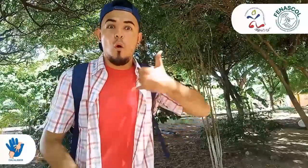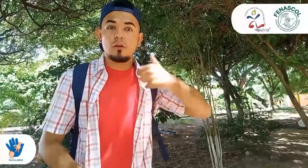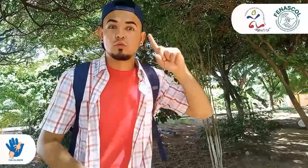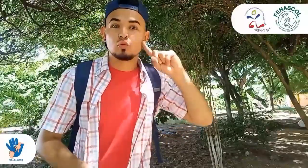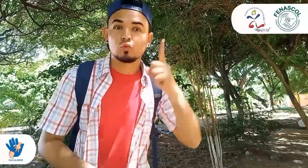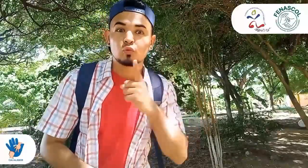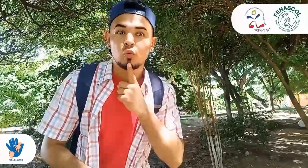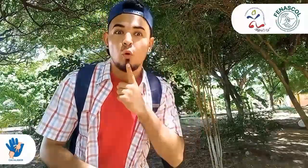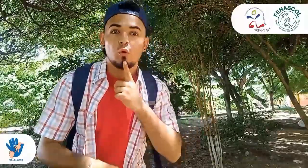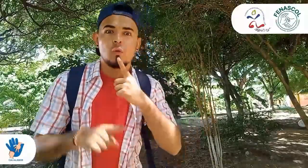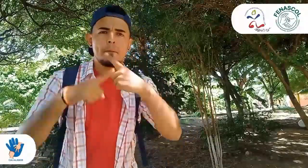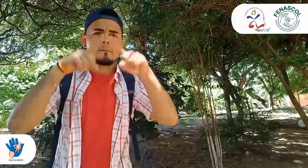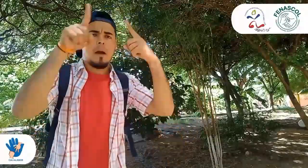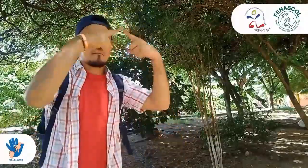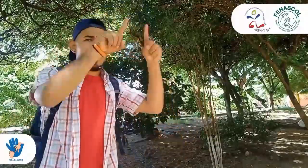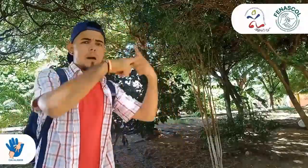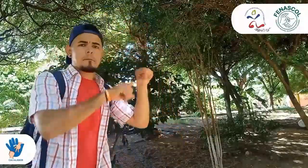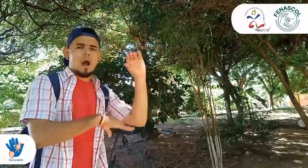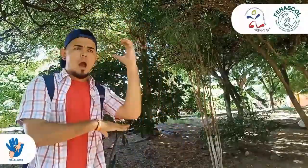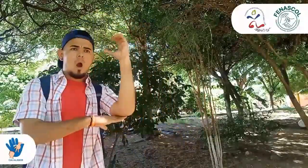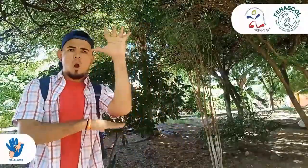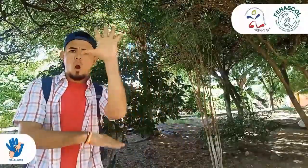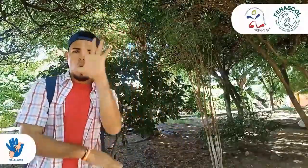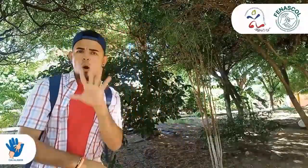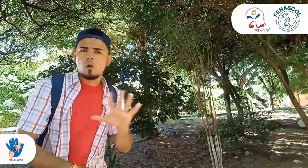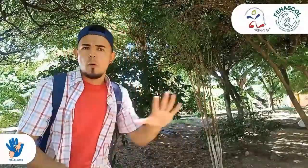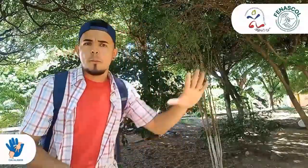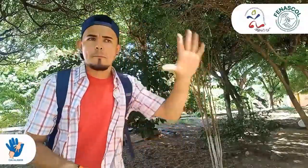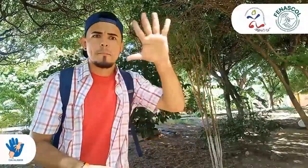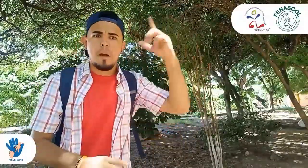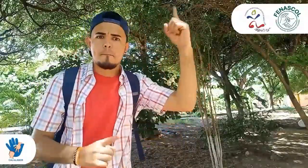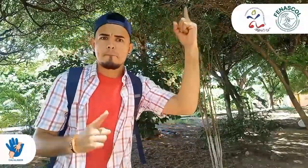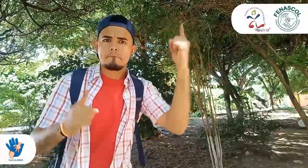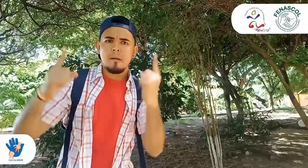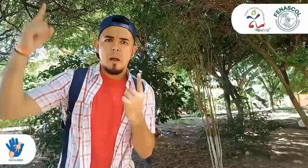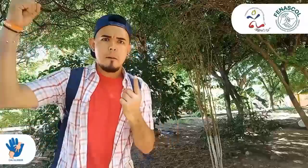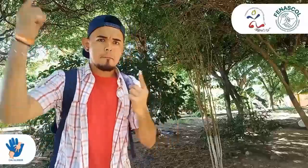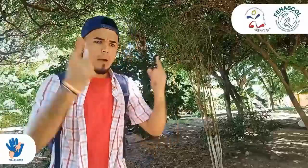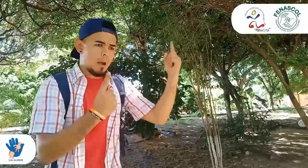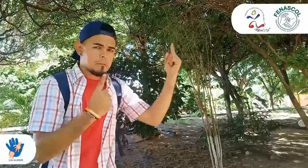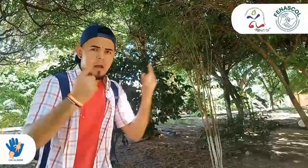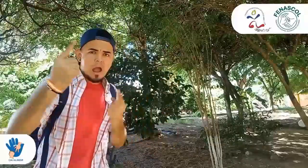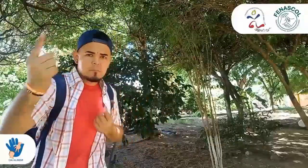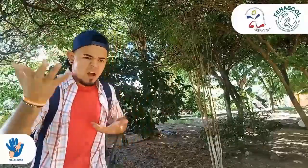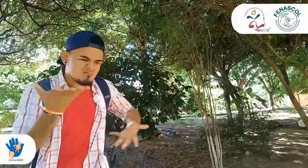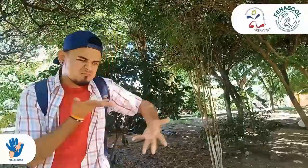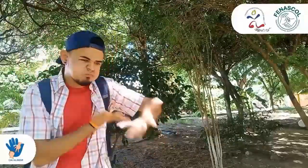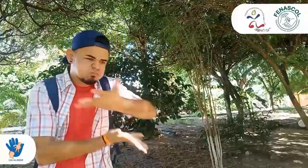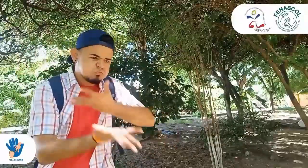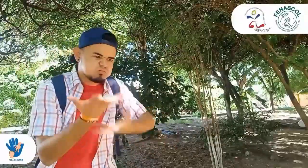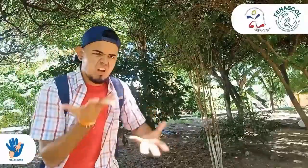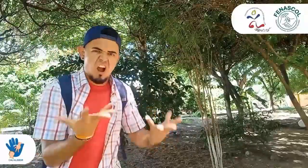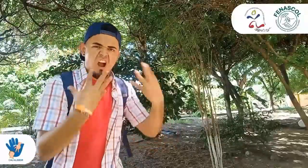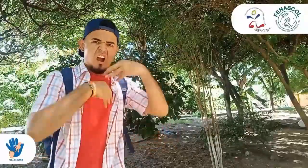Jóvenes sordos de todo el país se darán lugar aquí para fortalecer su liderazgo y